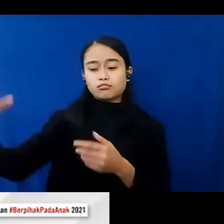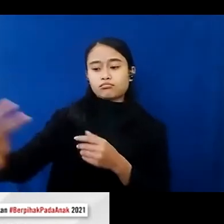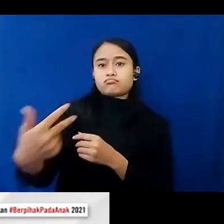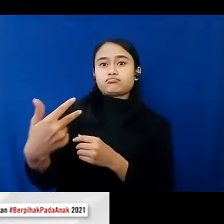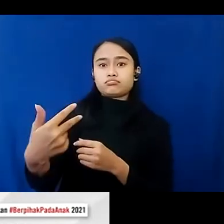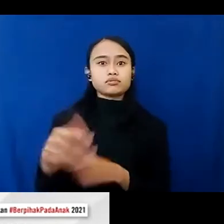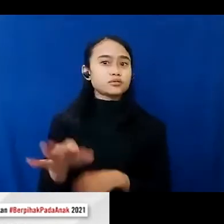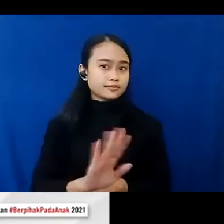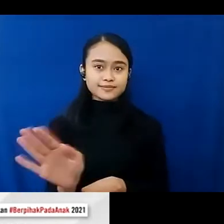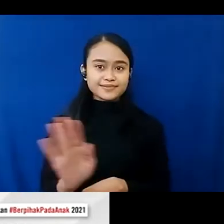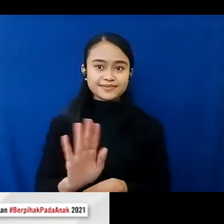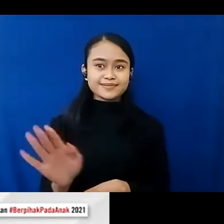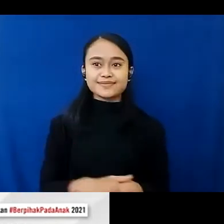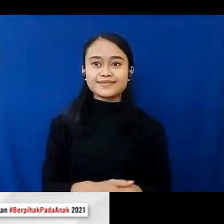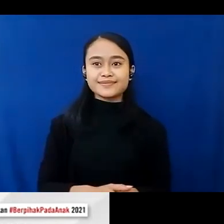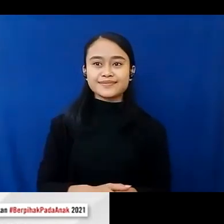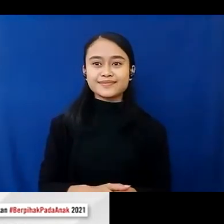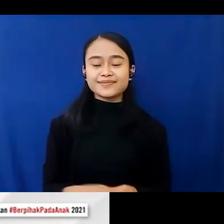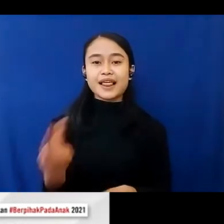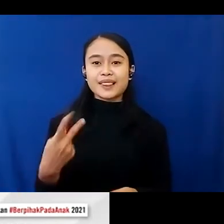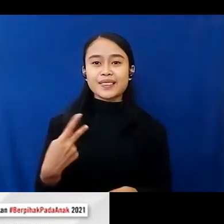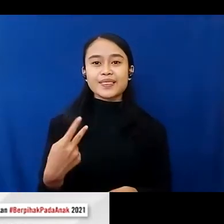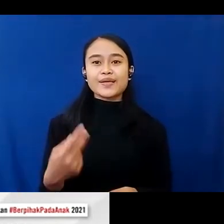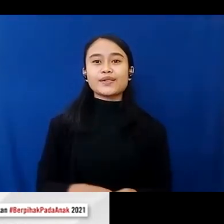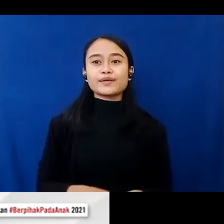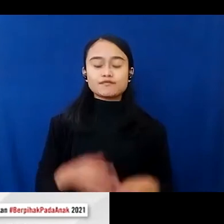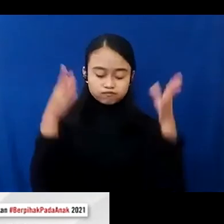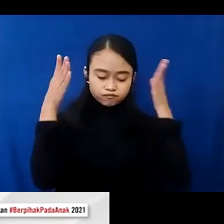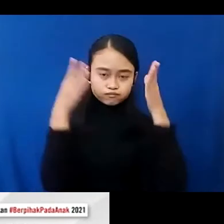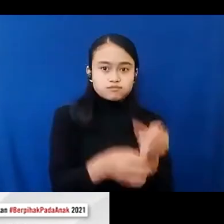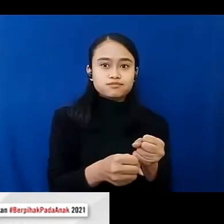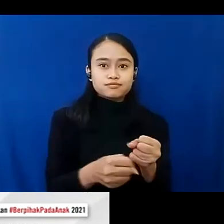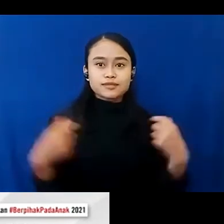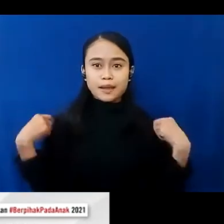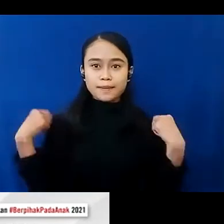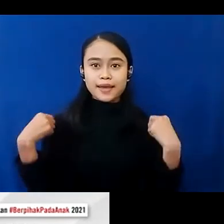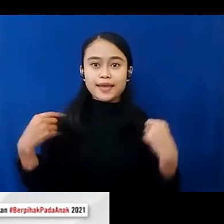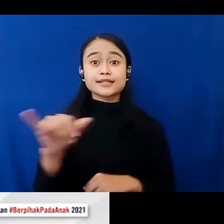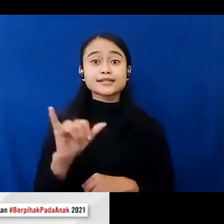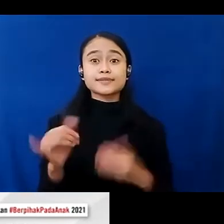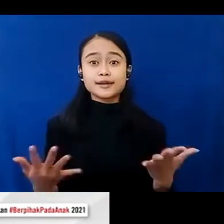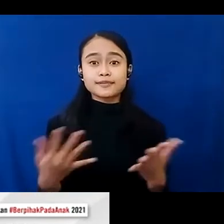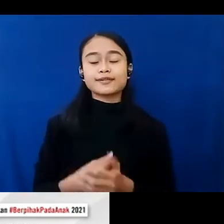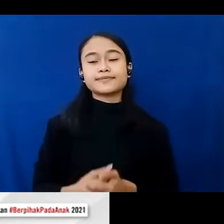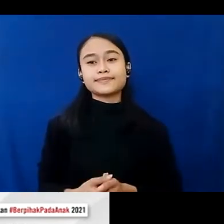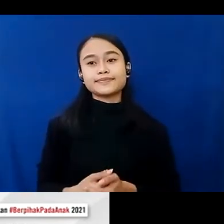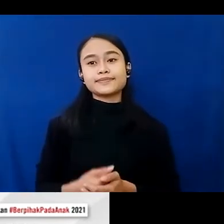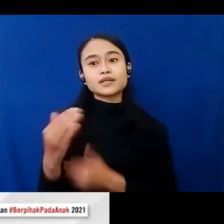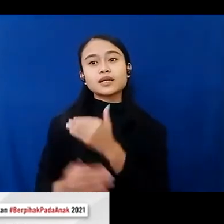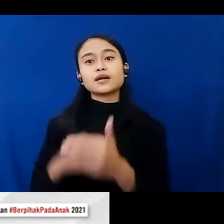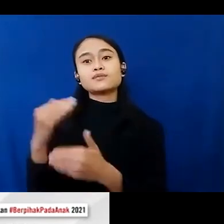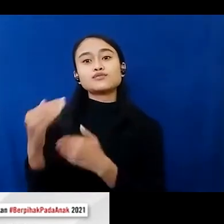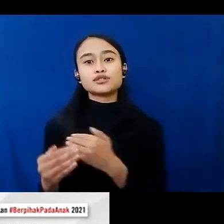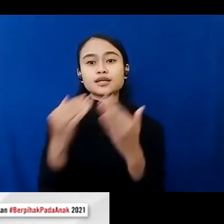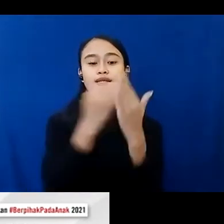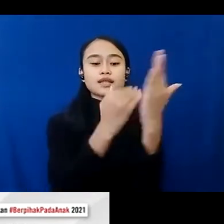diperhatikan kembali cara berpakaian dan juga latar belakang di belakang kamera Anda. Kemudian tata tertib yang keempat,